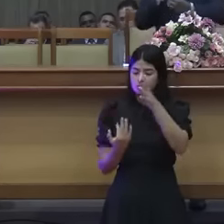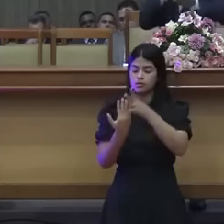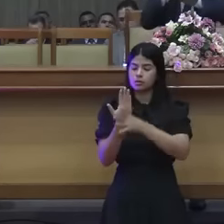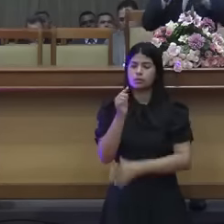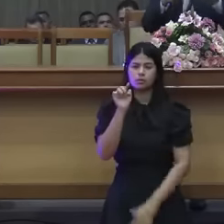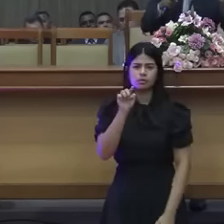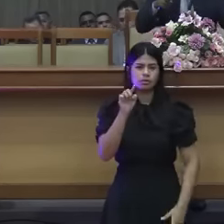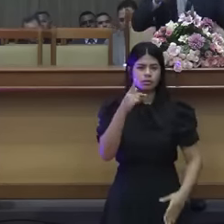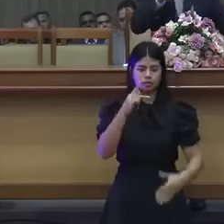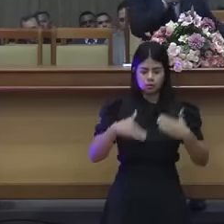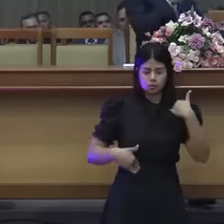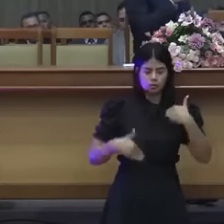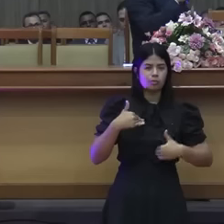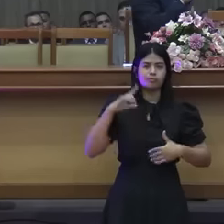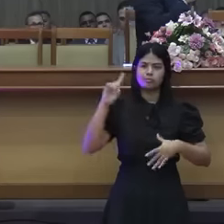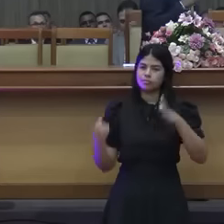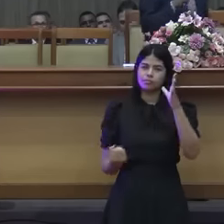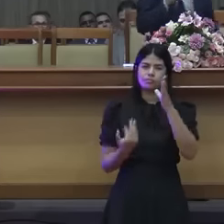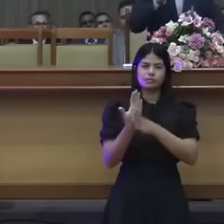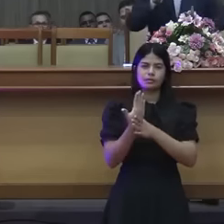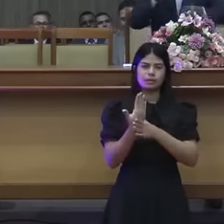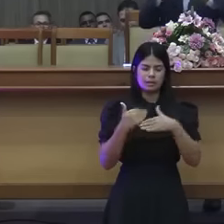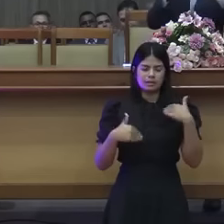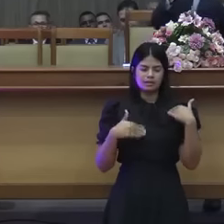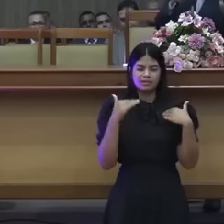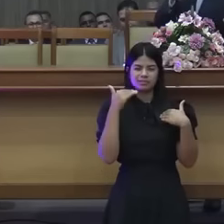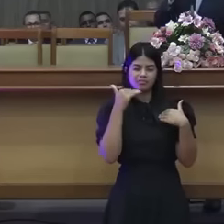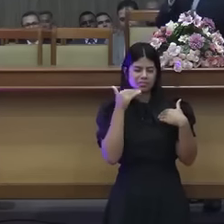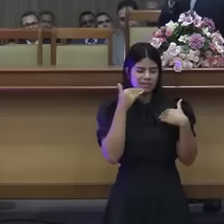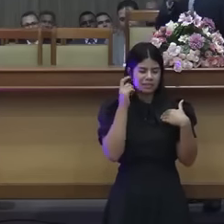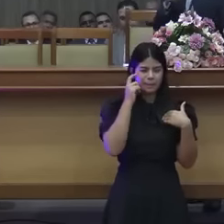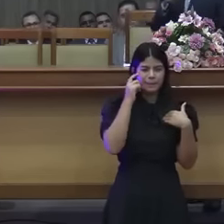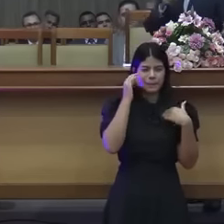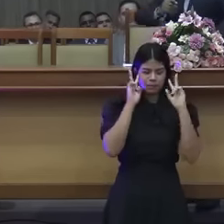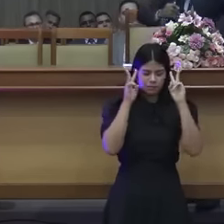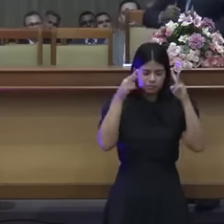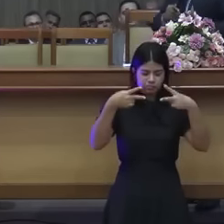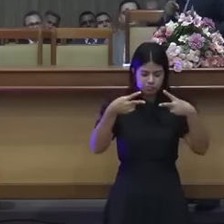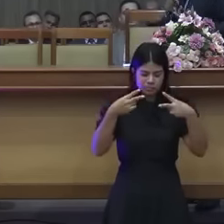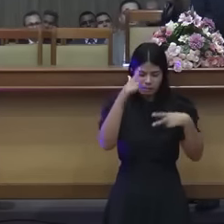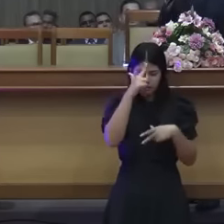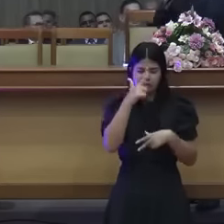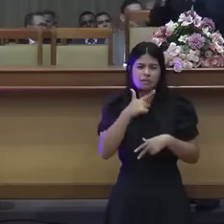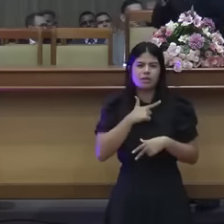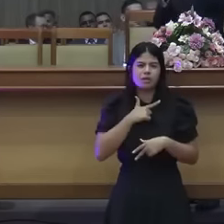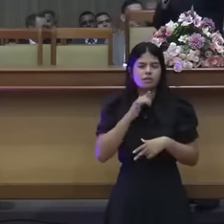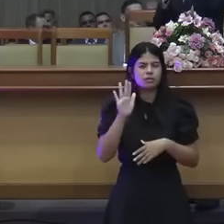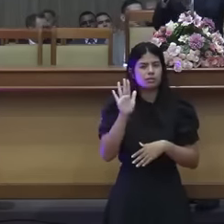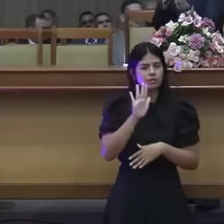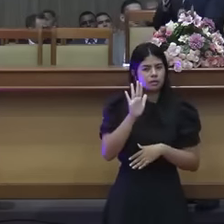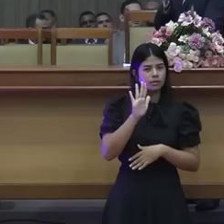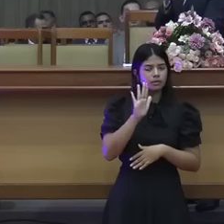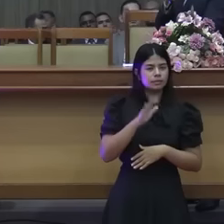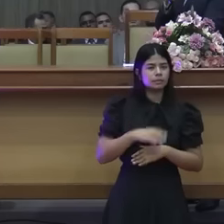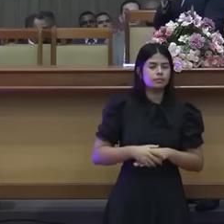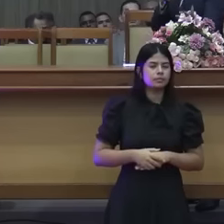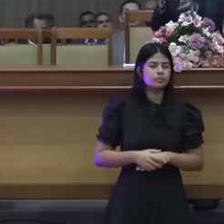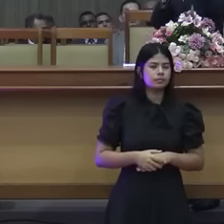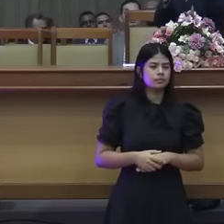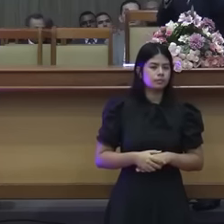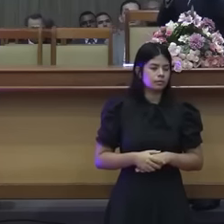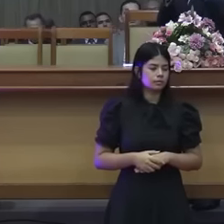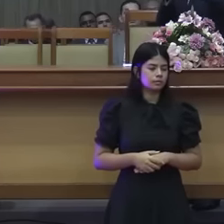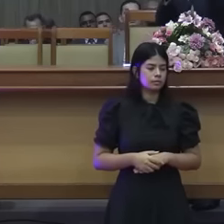Não há coisa feia no teu corpo. Não há nada nojento no teu corpo. Ainda que você venha usar alguma coisa no corpo,